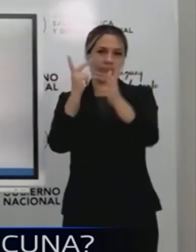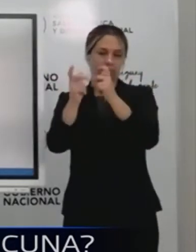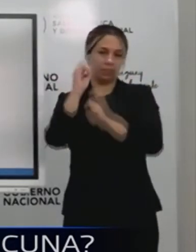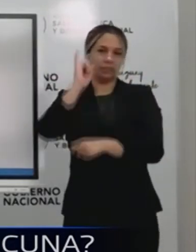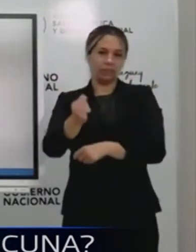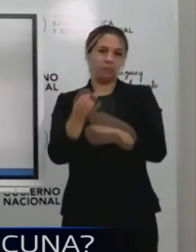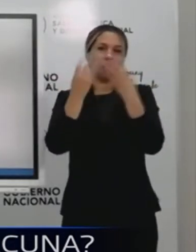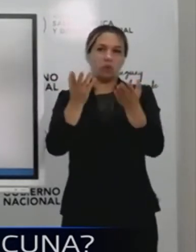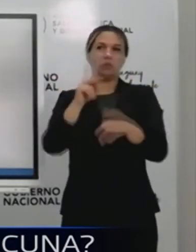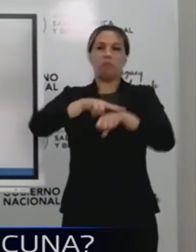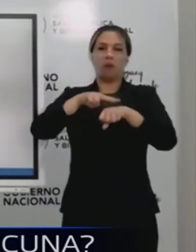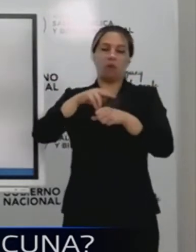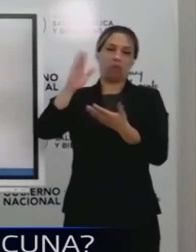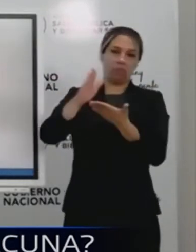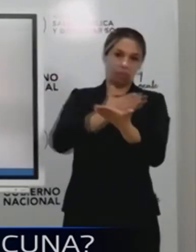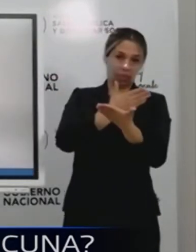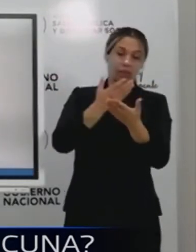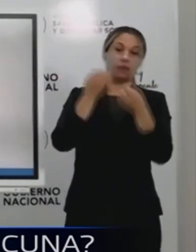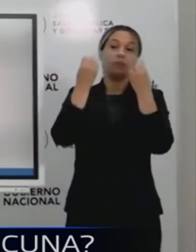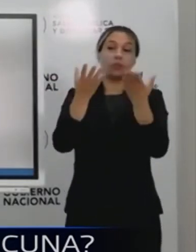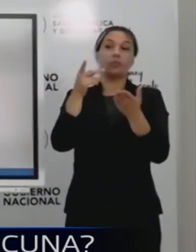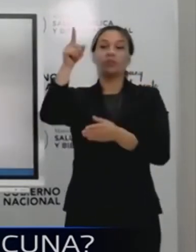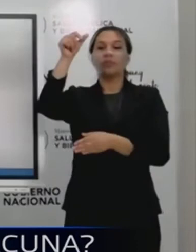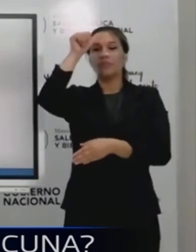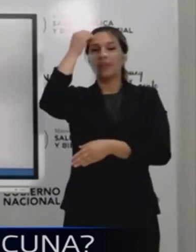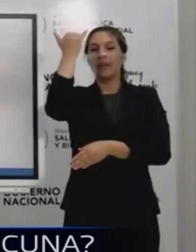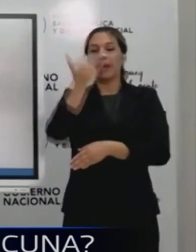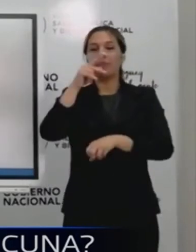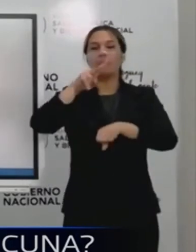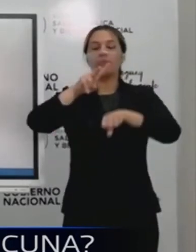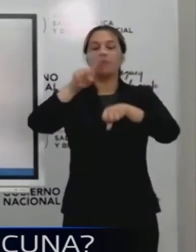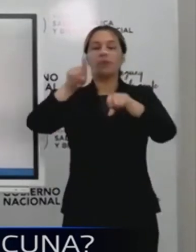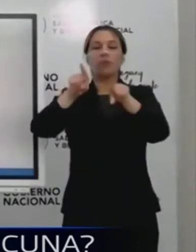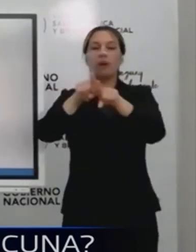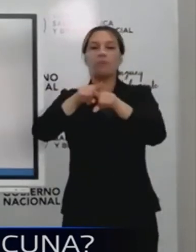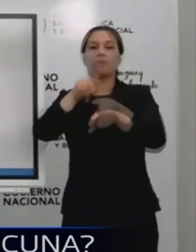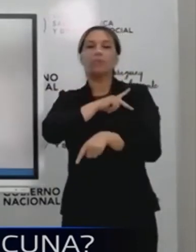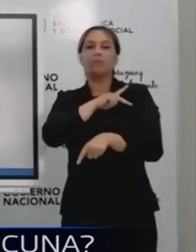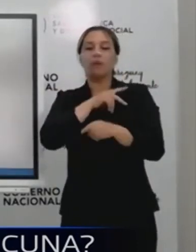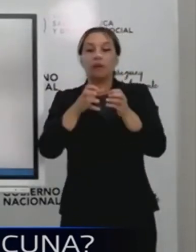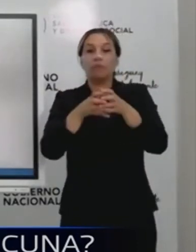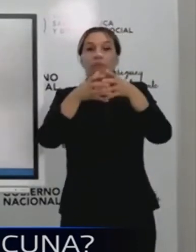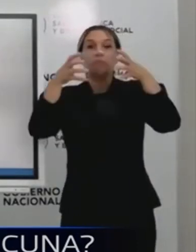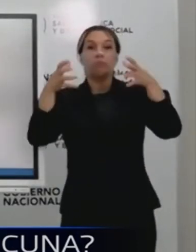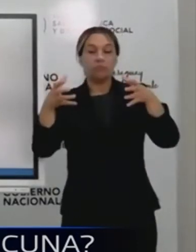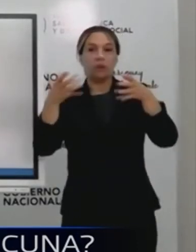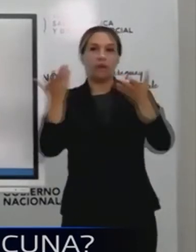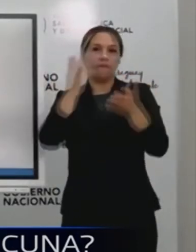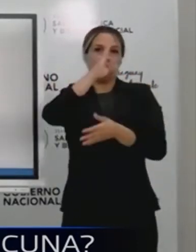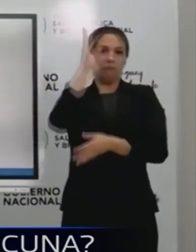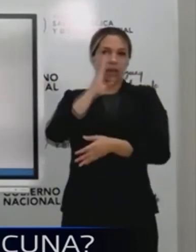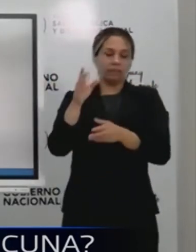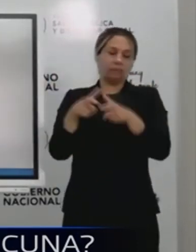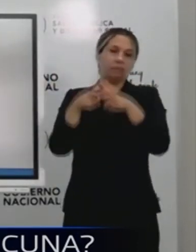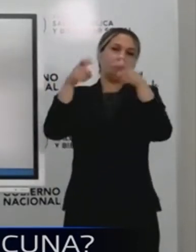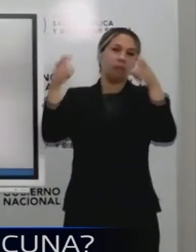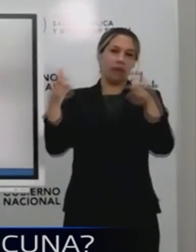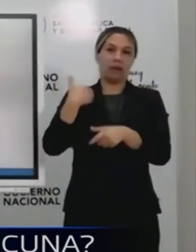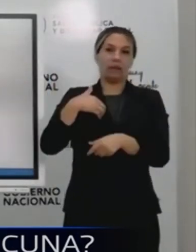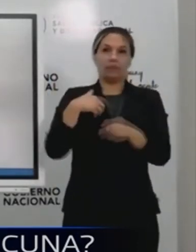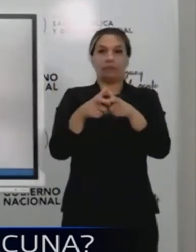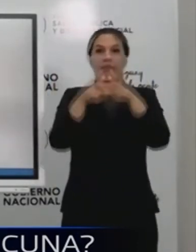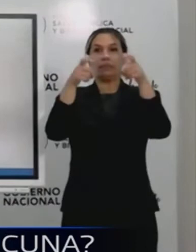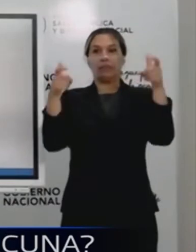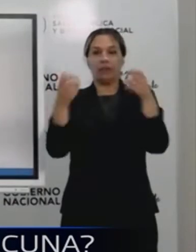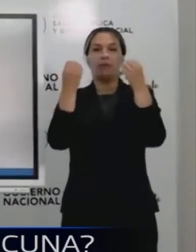Ahí vemos el impacto que tiene la vacuna para controlar eso. Entonces, eligieron estos países. Coincidentemente, son los países que hoy tienen